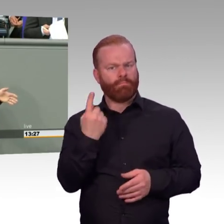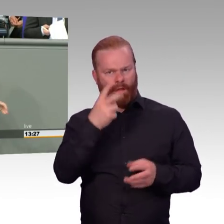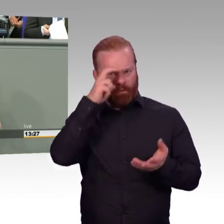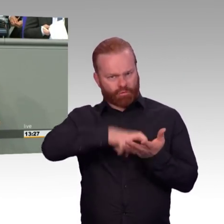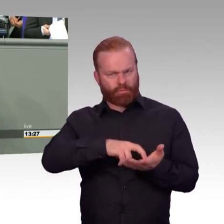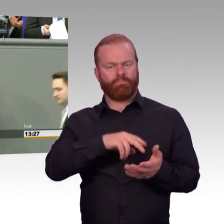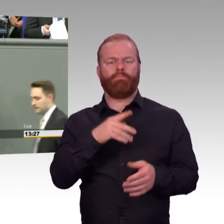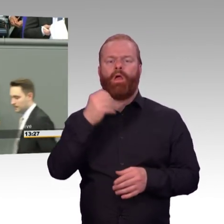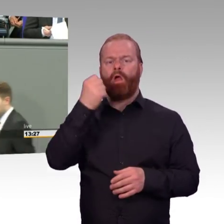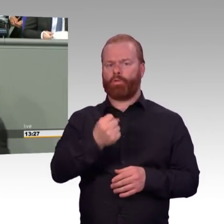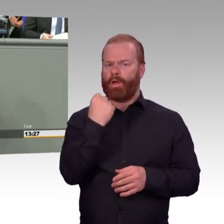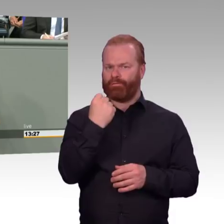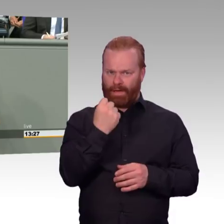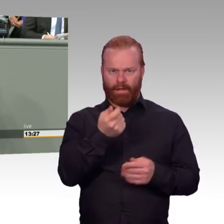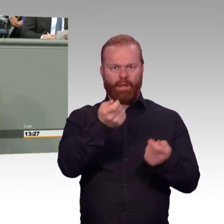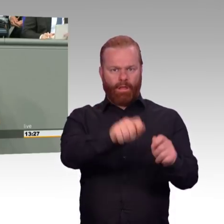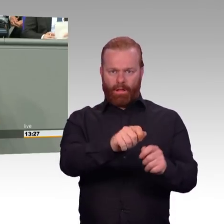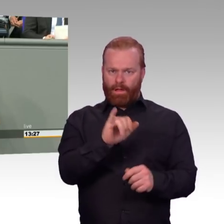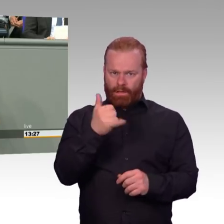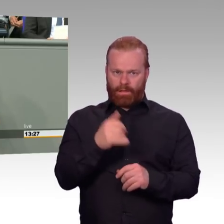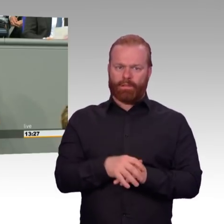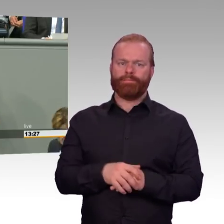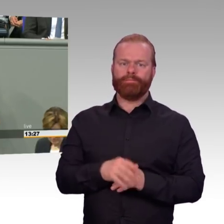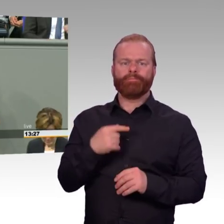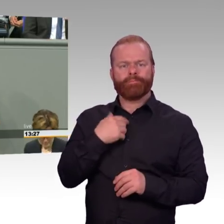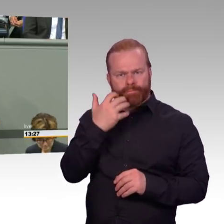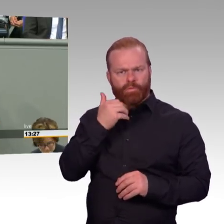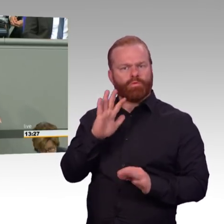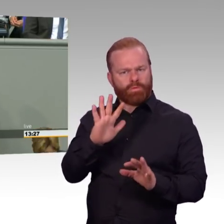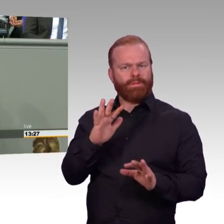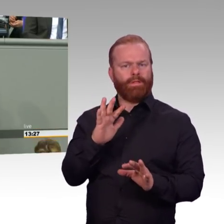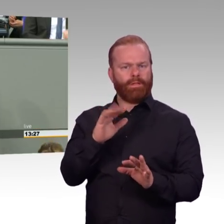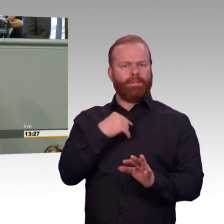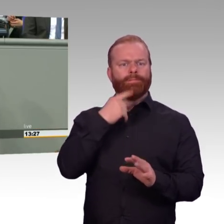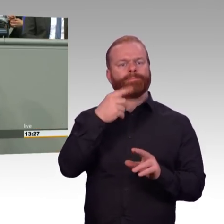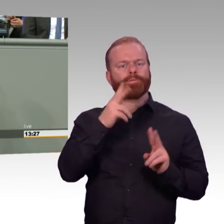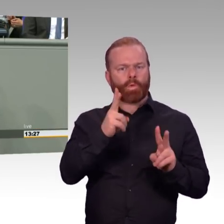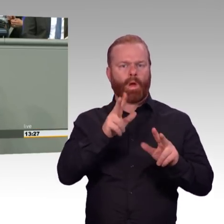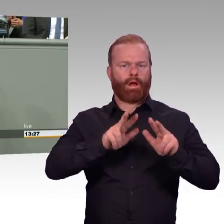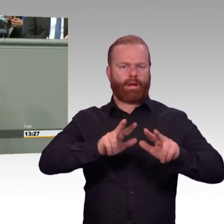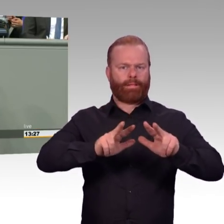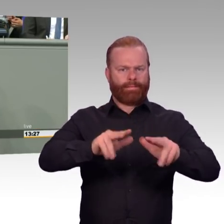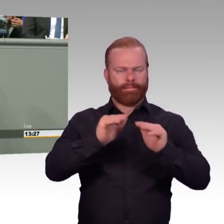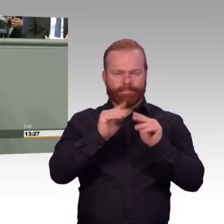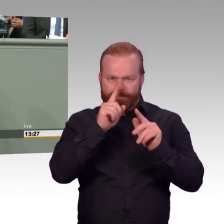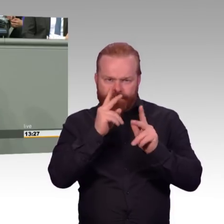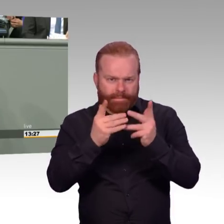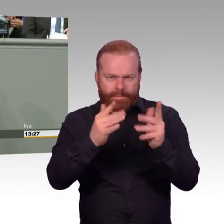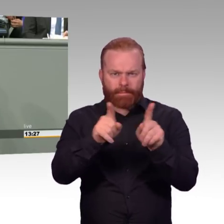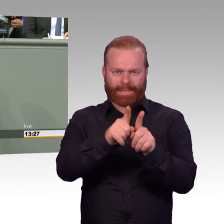Debatte dann so, dass man gesagt hat, ihr wisst ja gar nicht, was ihr regelt. Und vorsichtshalber, seht ihr schon mal zu, dass dann Nachregelungsmöglichkeiten da sind. Ich will das